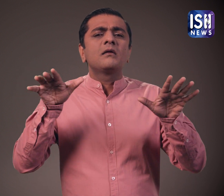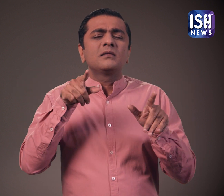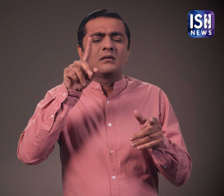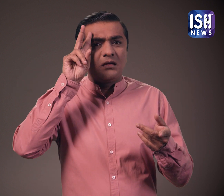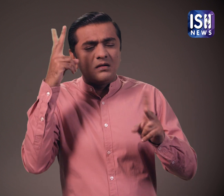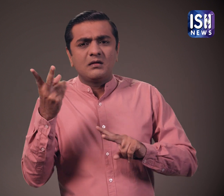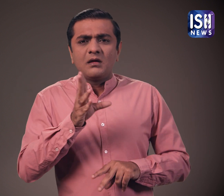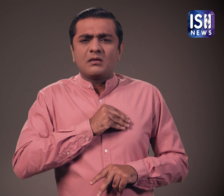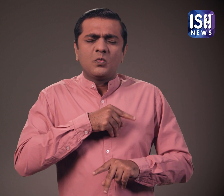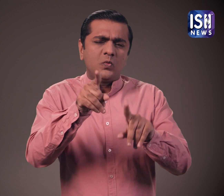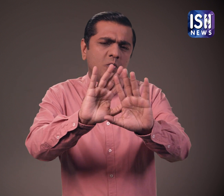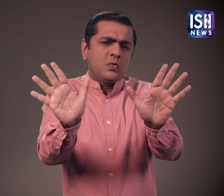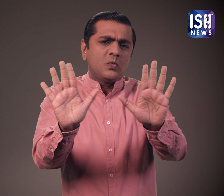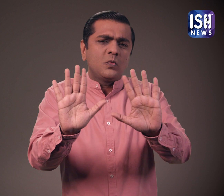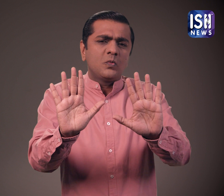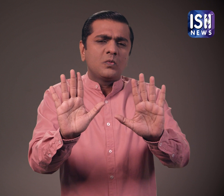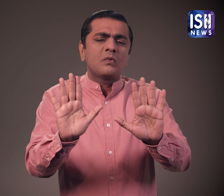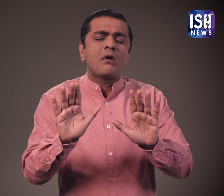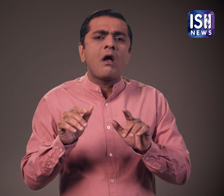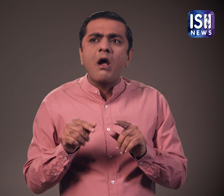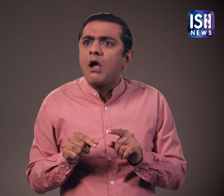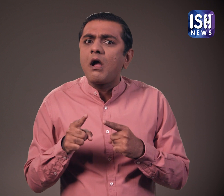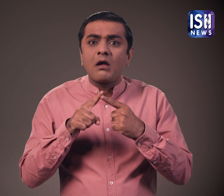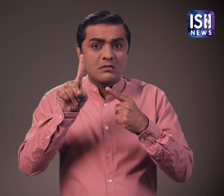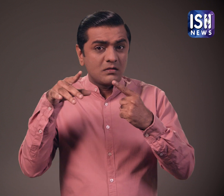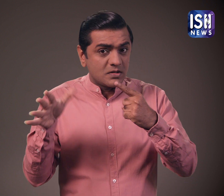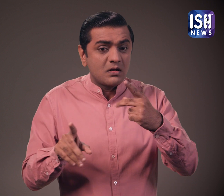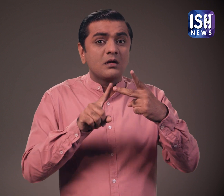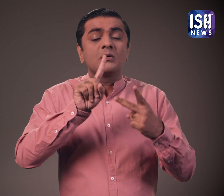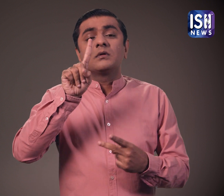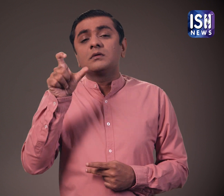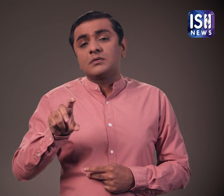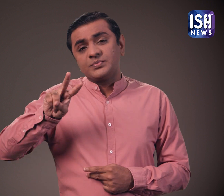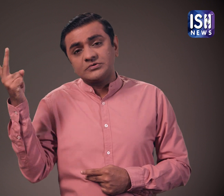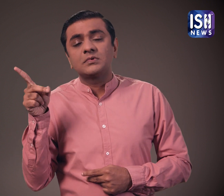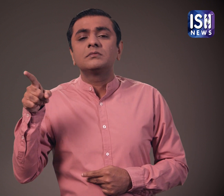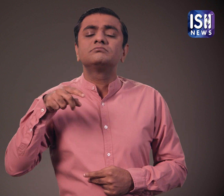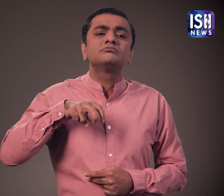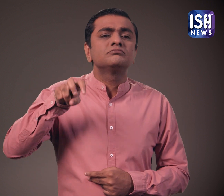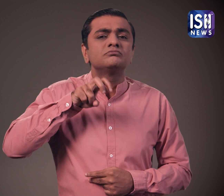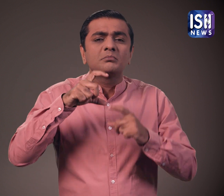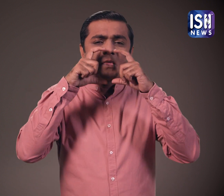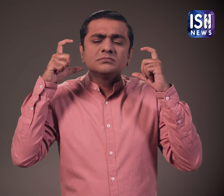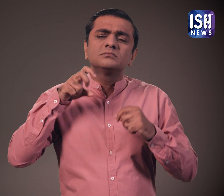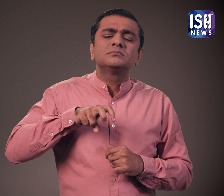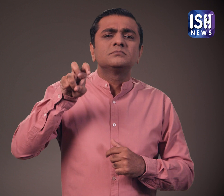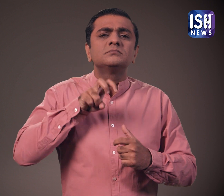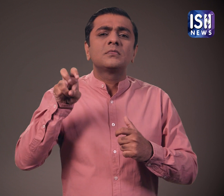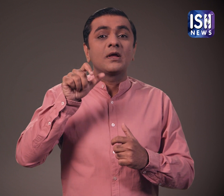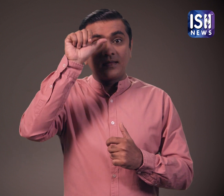ये सब गलत फहमी पैदा करने के लिए है, डरे नहीं एक अन्या वीडियो में एक अन्या शक्स मास्क लगा कर घूम